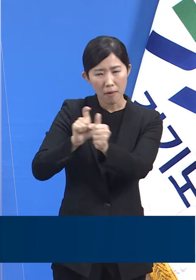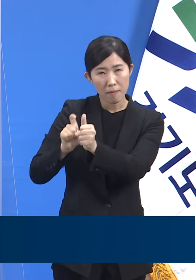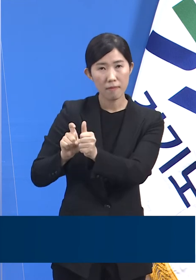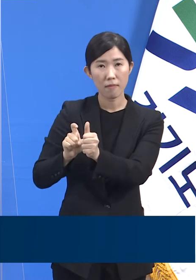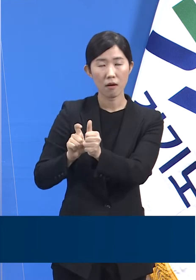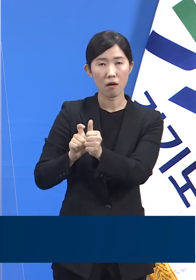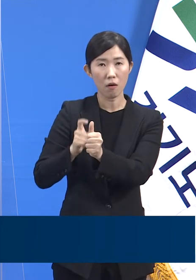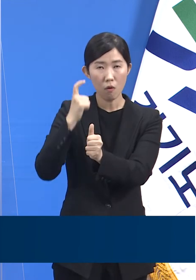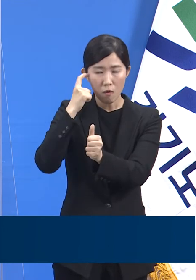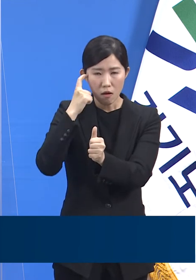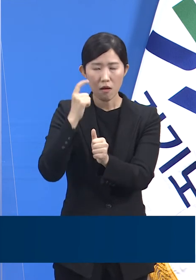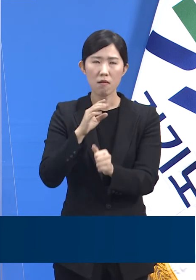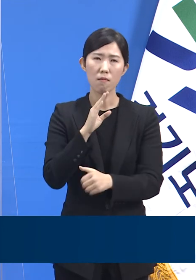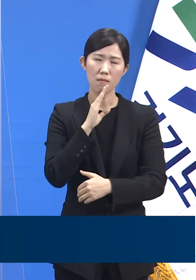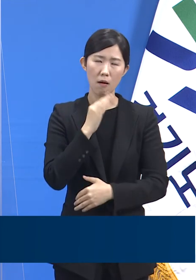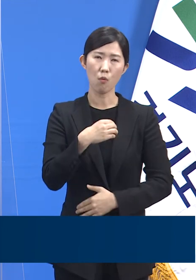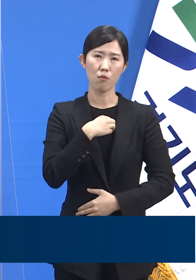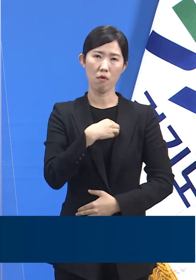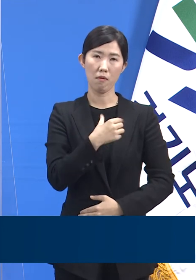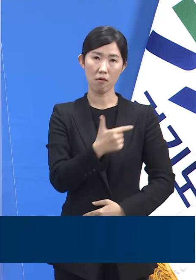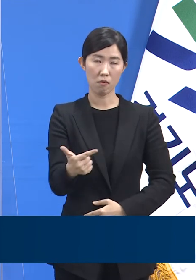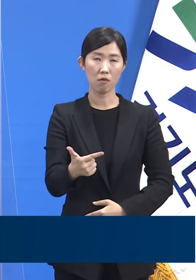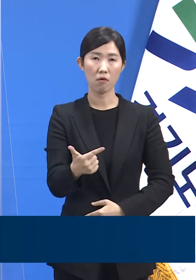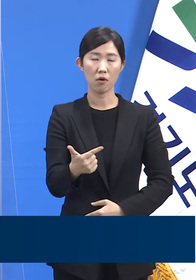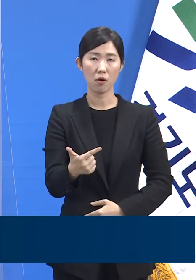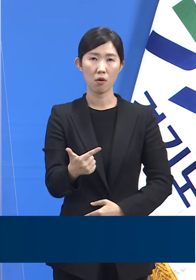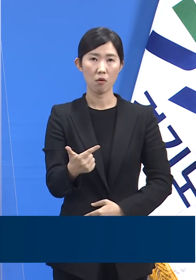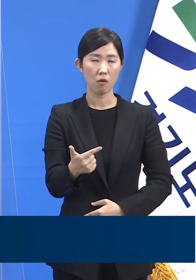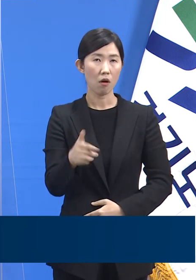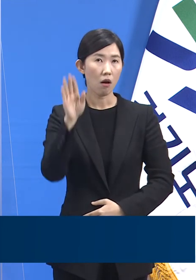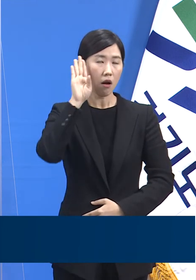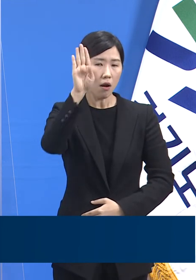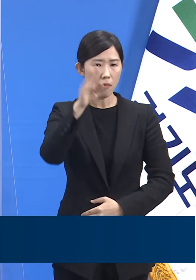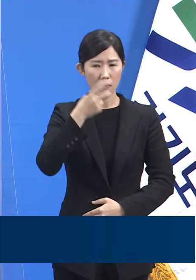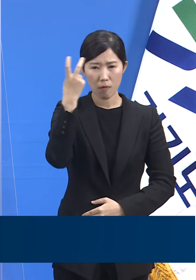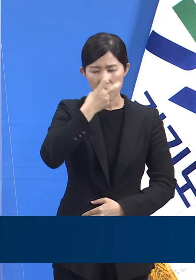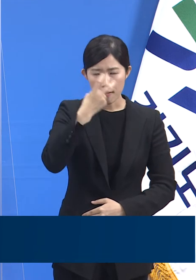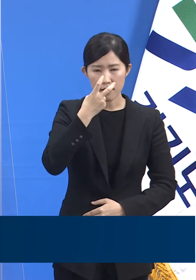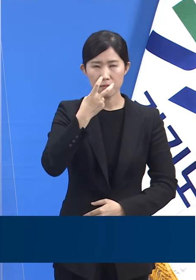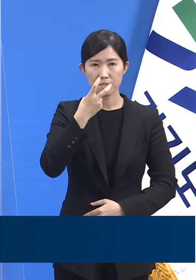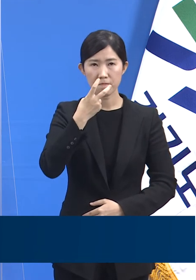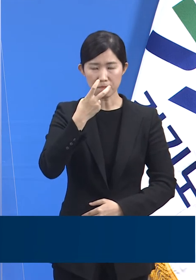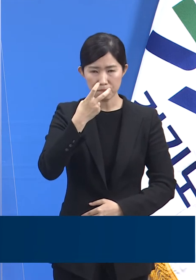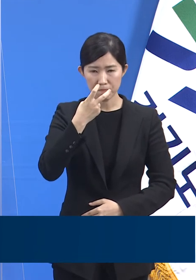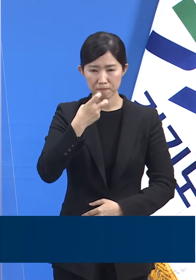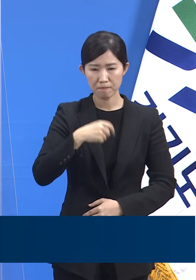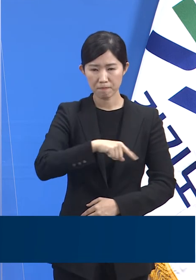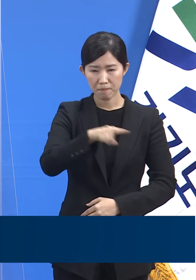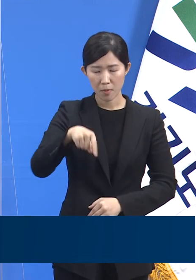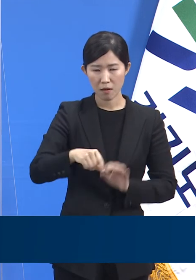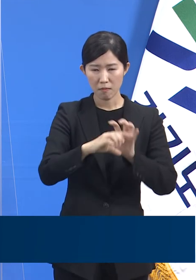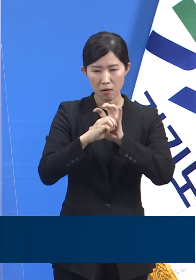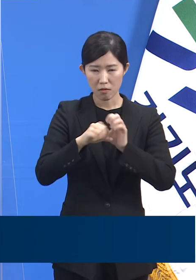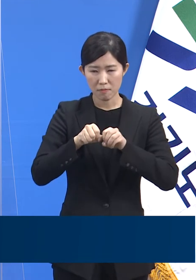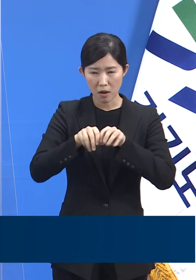안은 방역적 위험이었고 빠른 시일 내에 효과적으로 관리해내야 했던 주요한 과제였습니다.